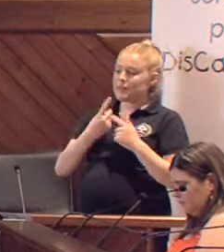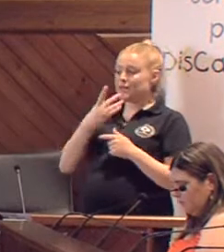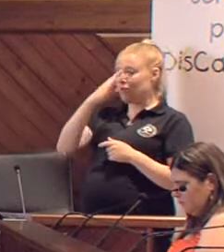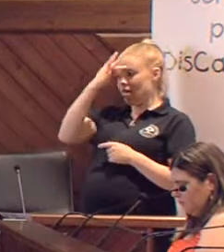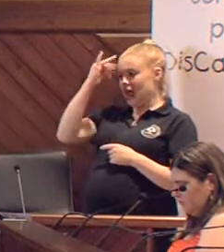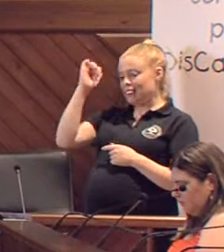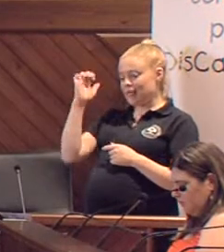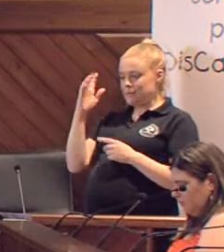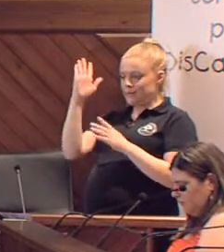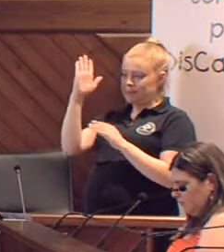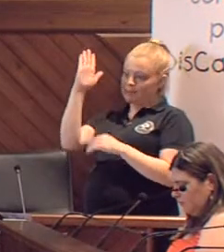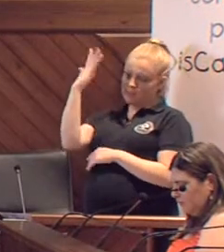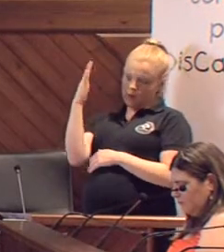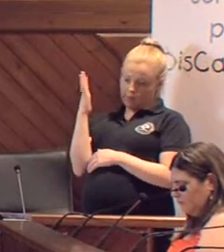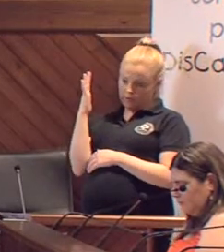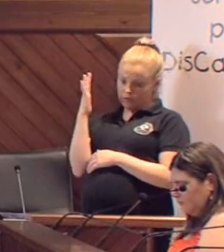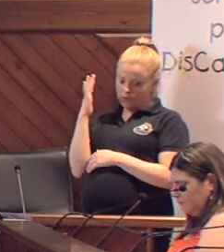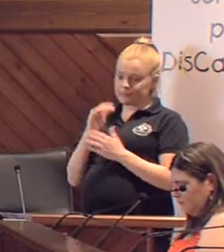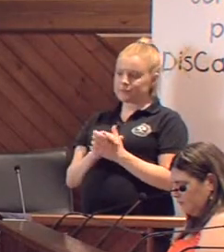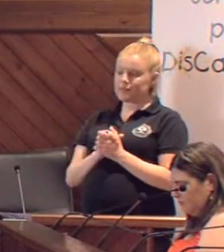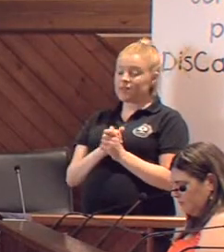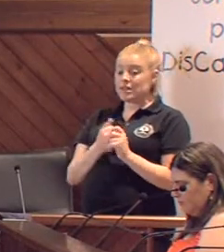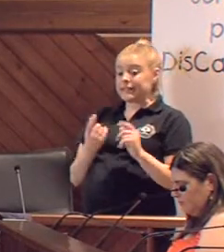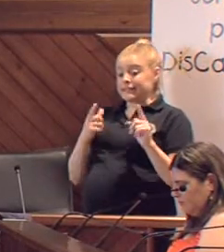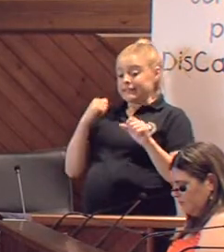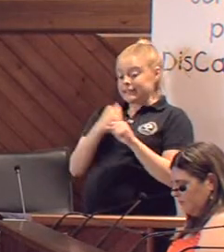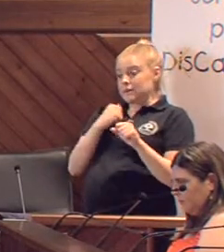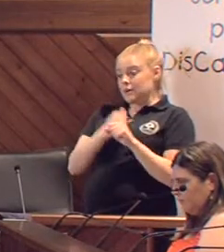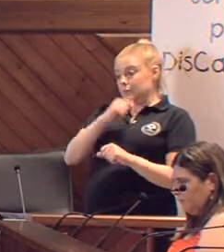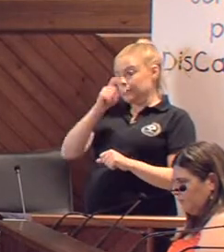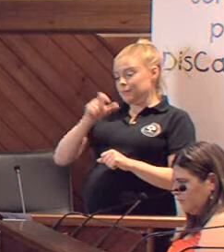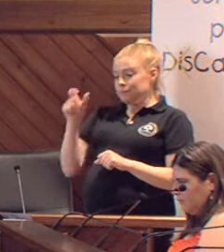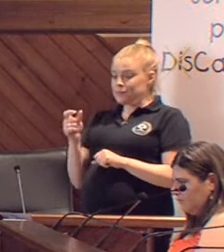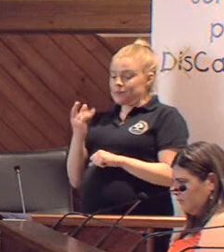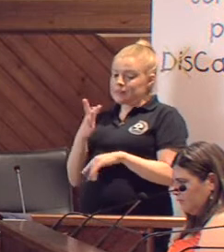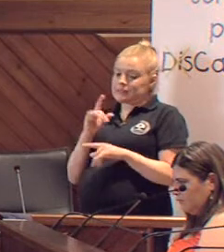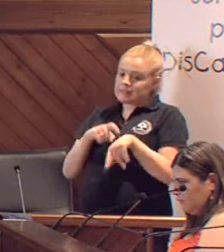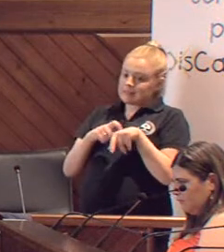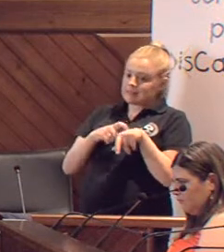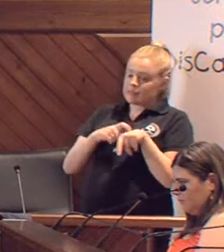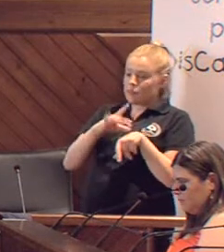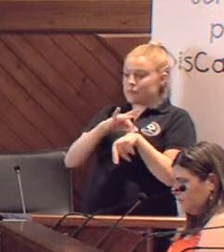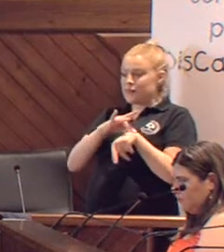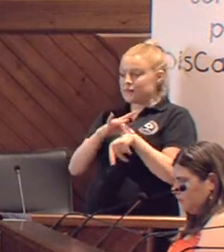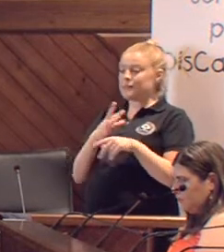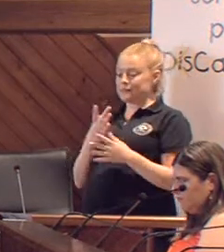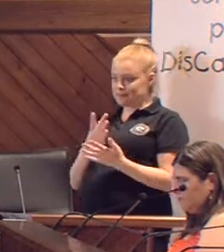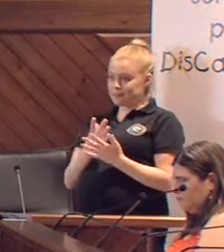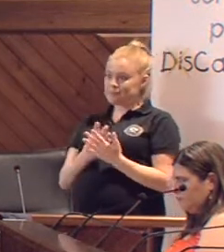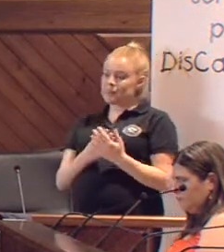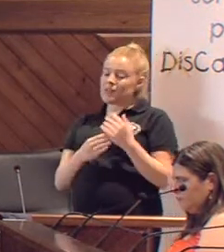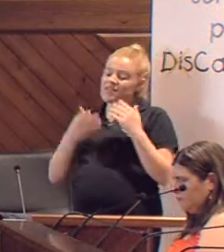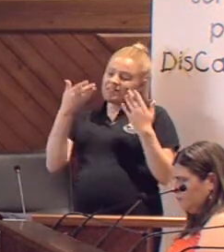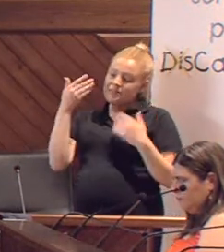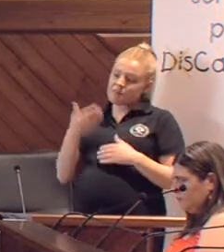Alzheimer de los Pedroches. Fundamentalmente trabajamos con personas que padecen algún tipo de demencia. Dentro de ellas, la